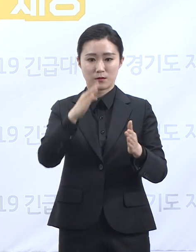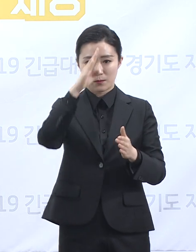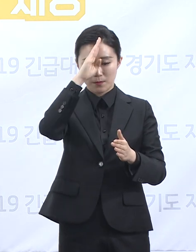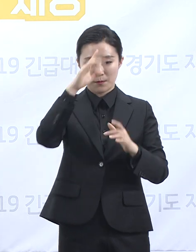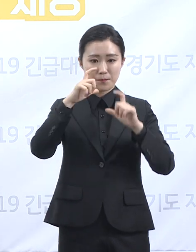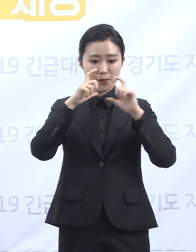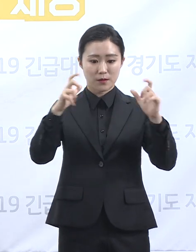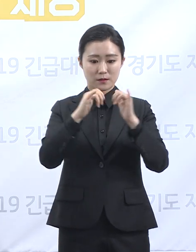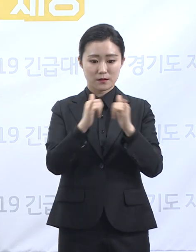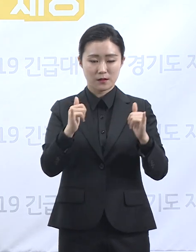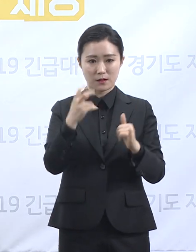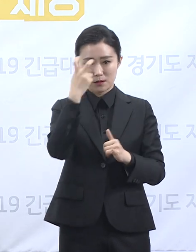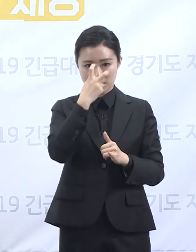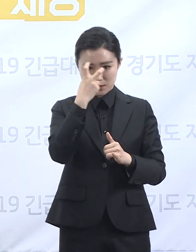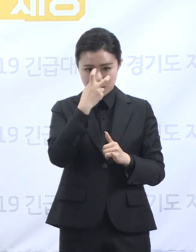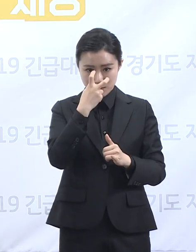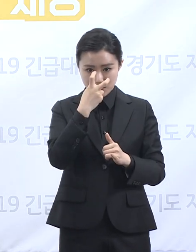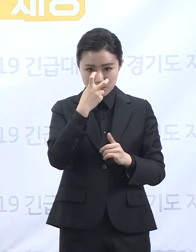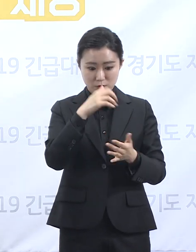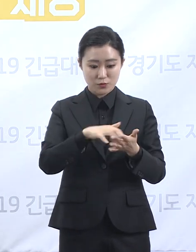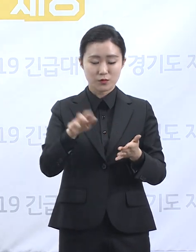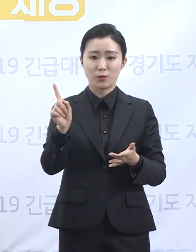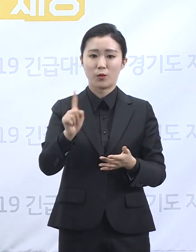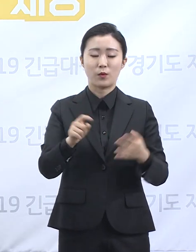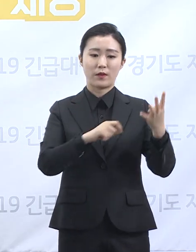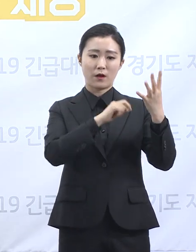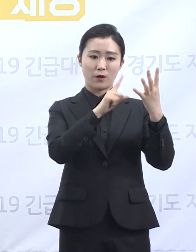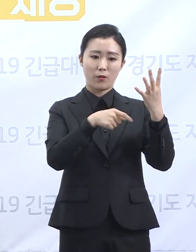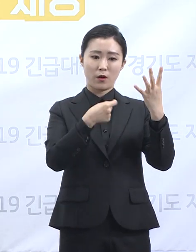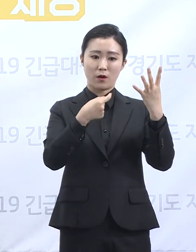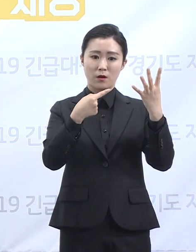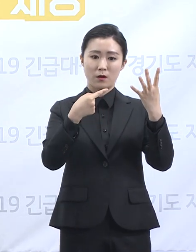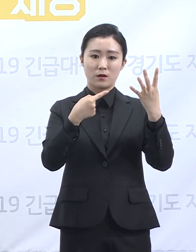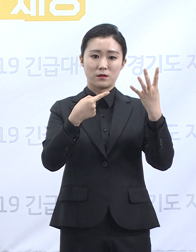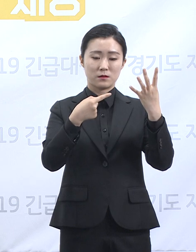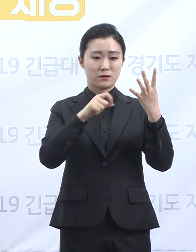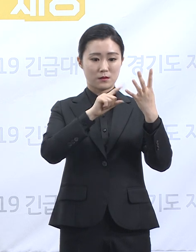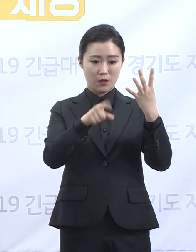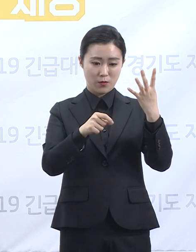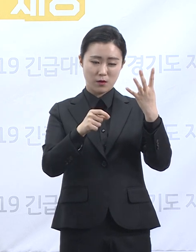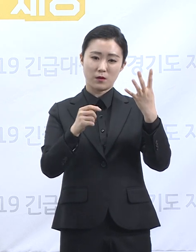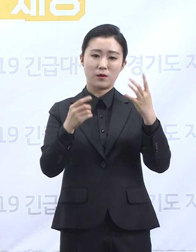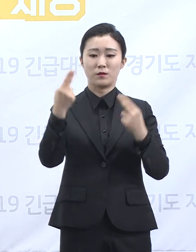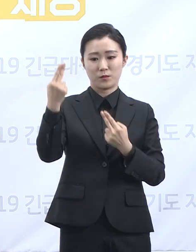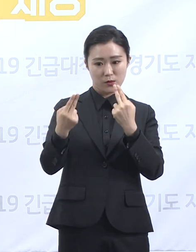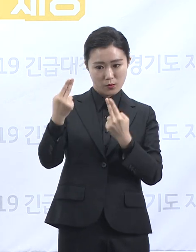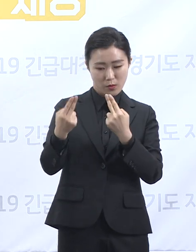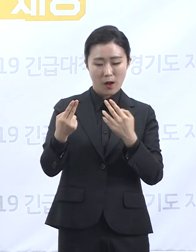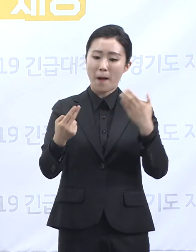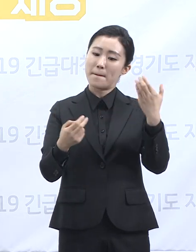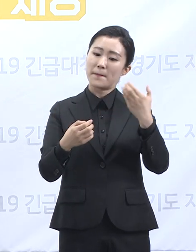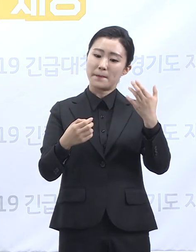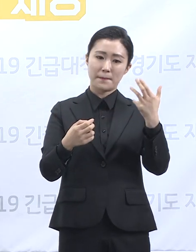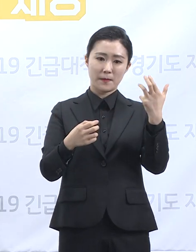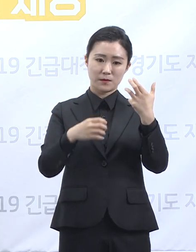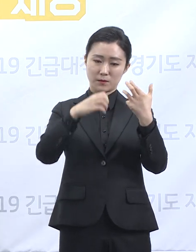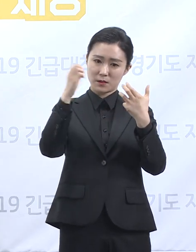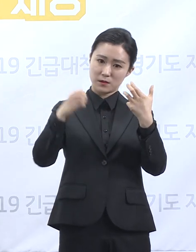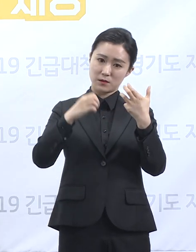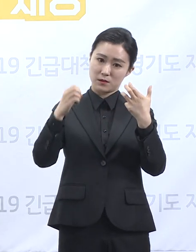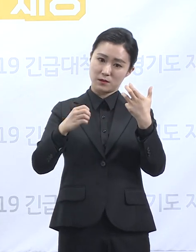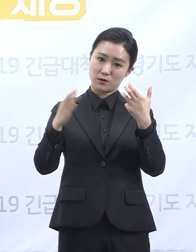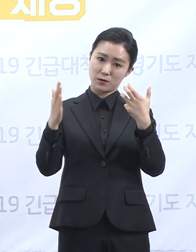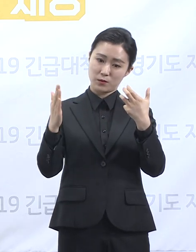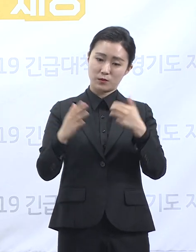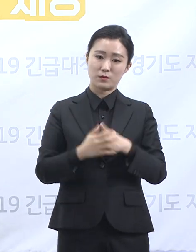수준은 격리대상자가 가장 많았던 4월 첫째 주 대비 80%를 상회했습니다. 네 달이 넘게 헌신해온 의료인들의